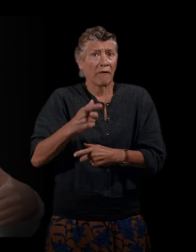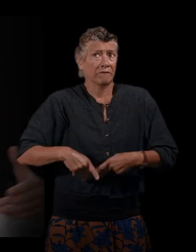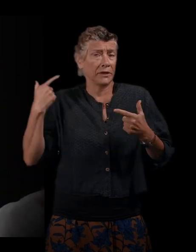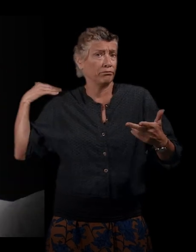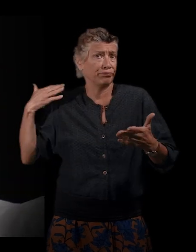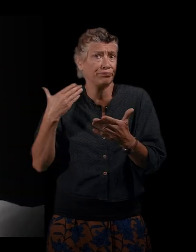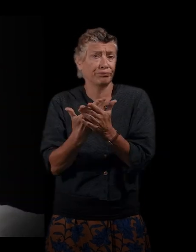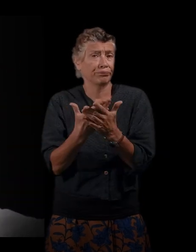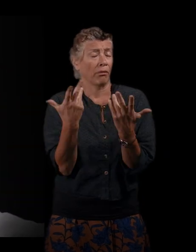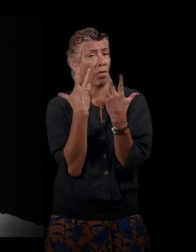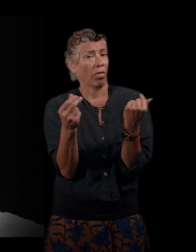enfin toute seule ou avec des groupes de femmes.